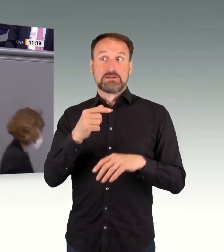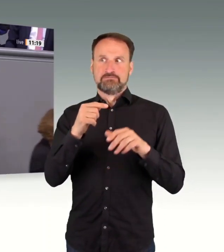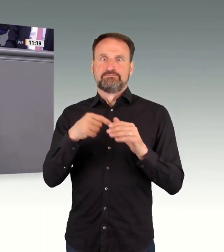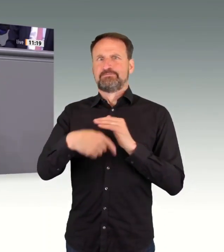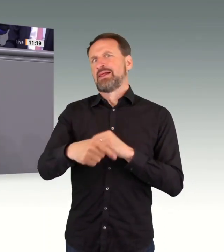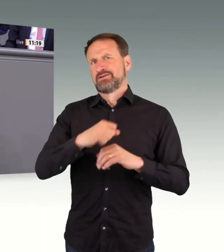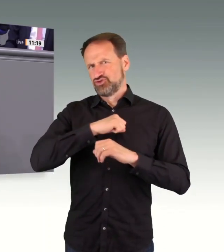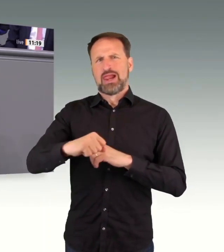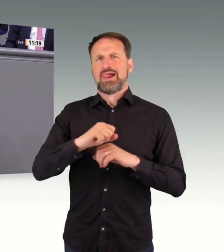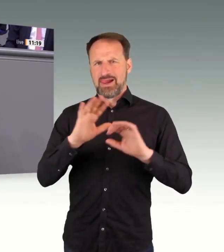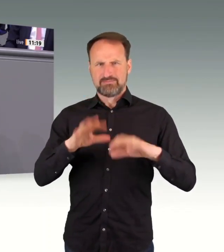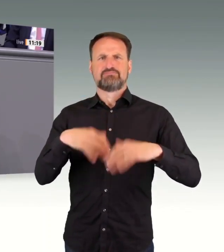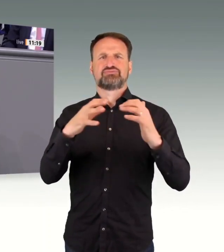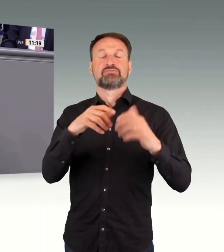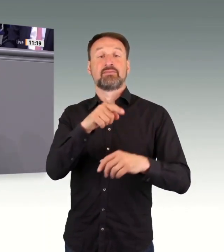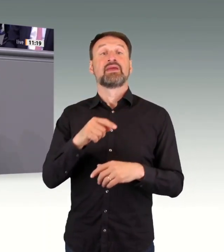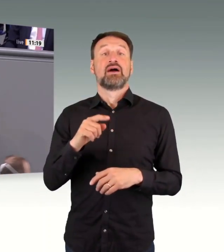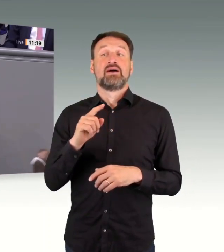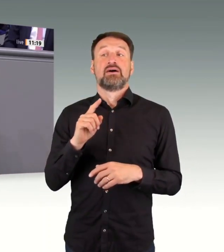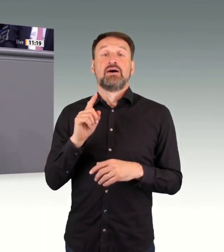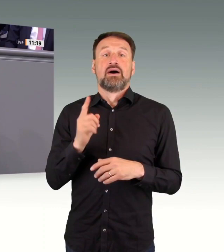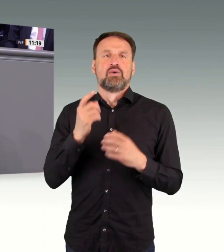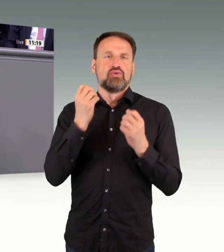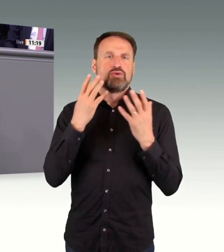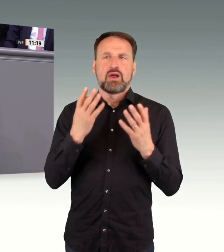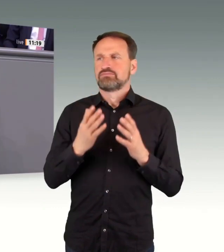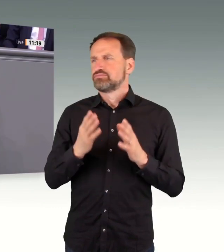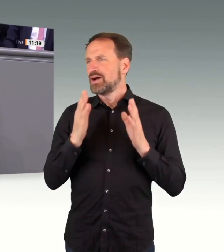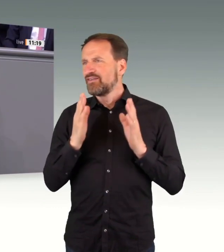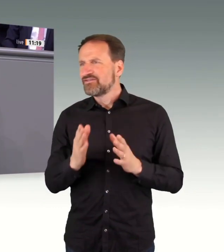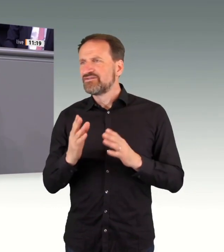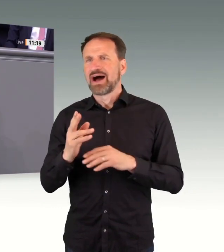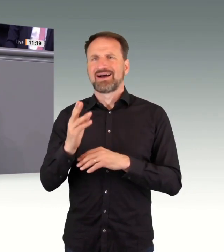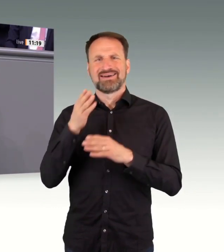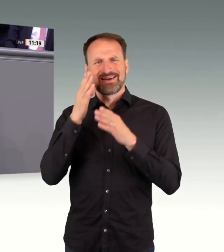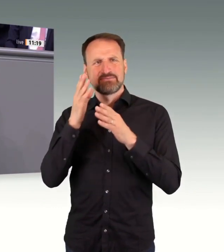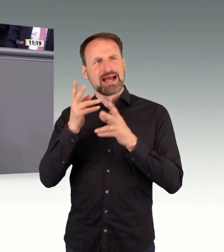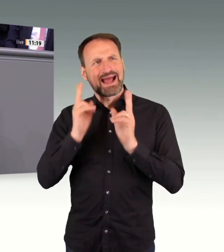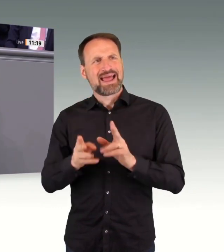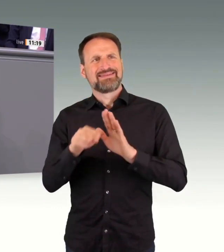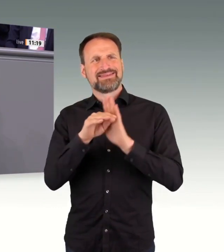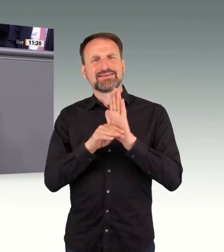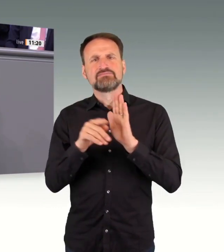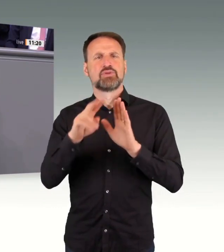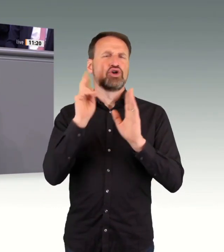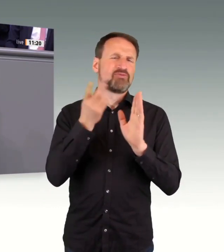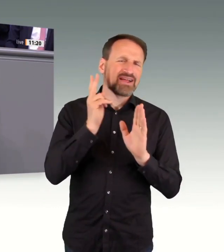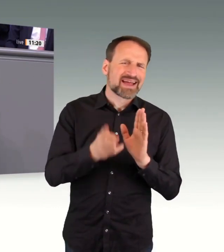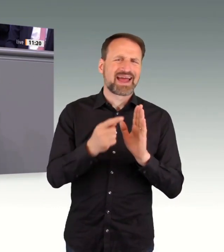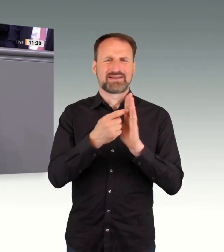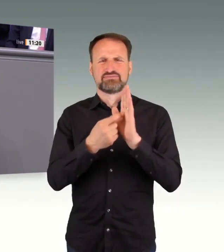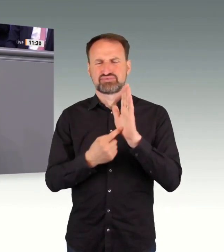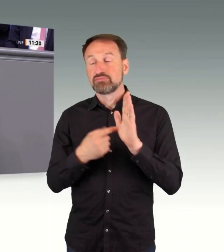unter Aussetzung von Umwelt- und anderen Fachrechten. Aber andererseits bei den Projekten, die sowieso längere